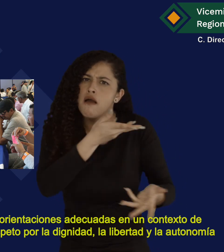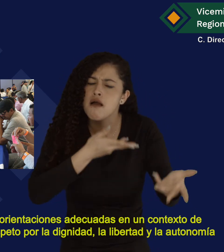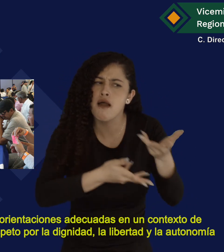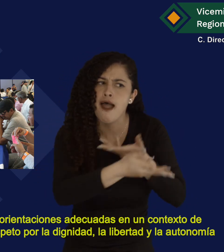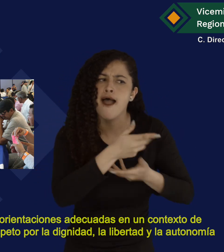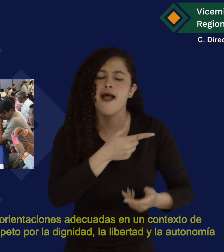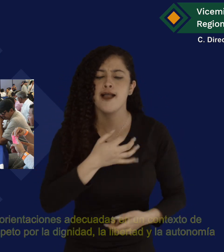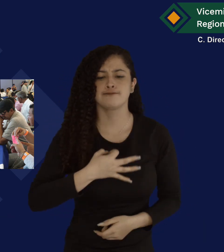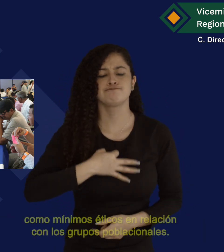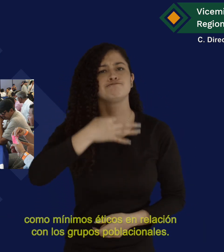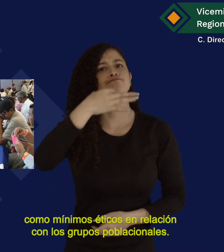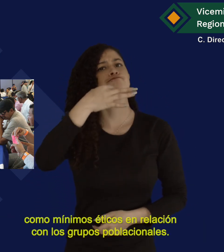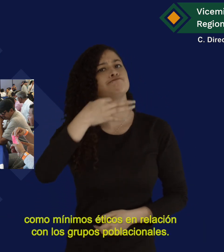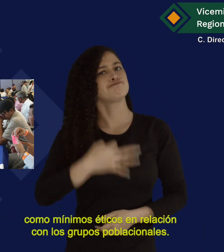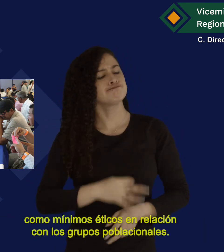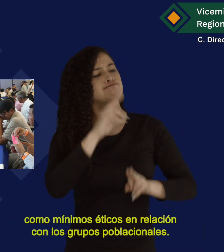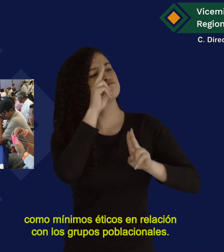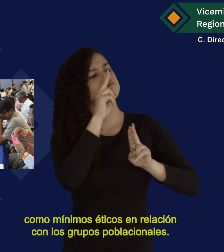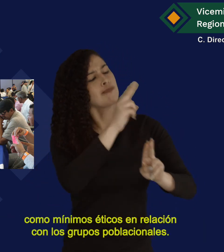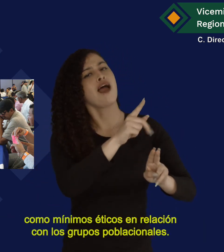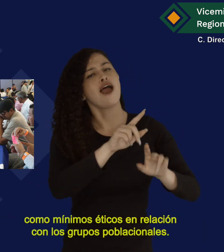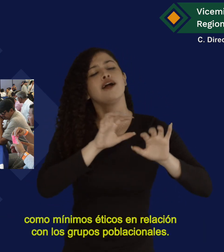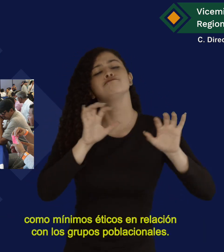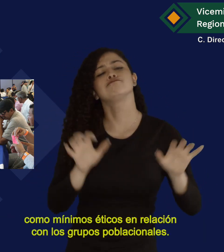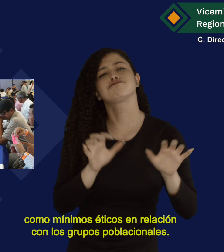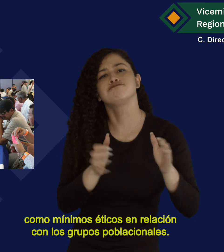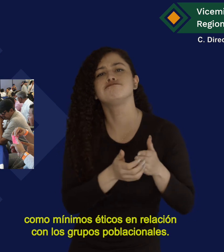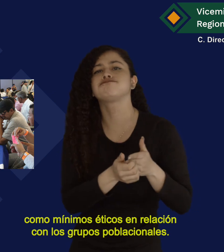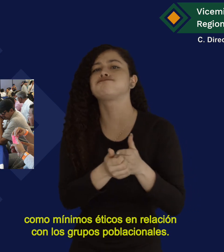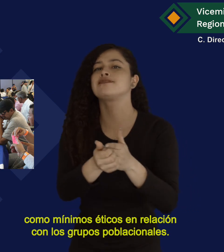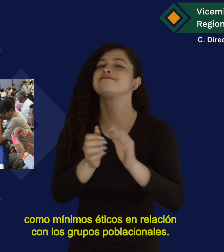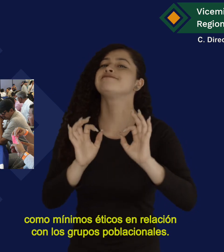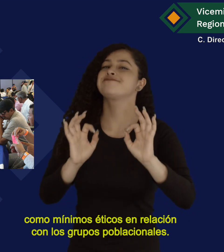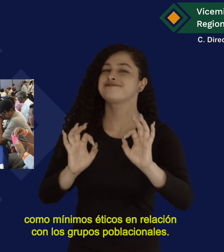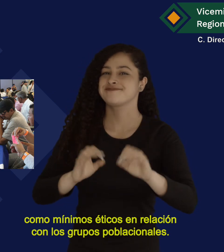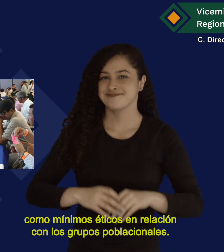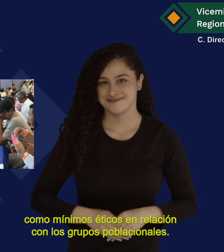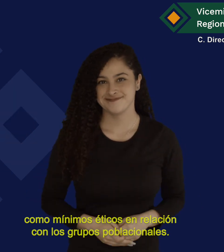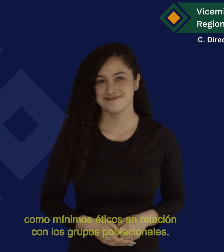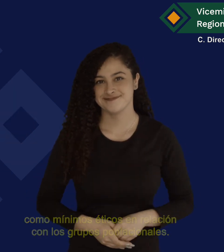Como mínimos éticos en relación con los grupos poblacionales